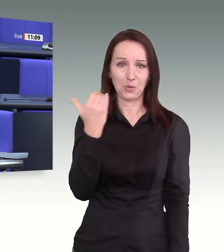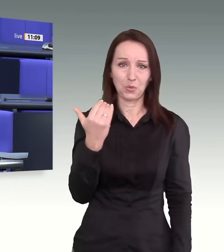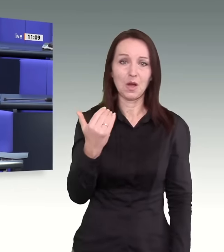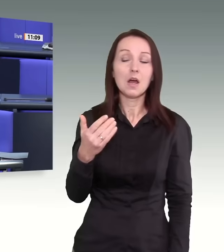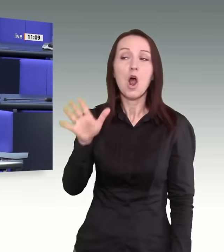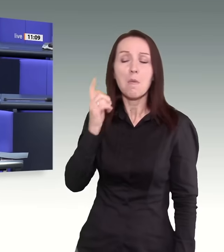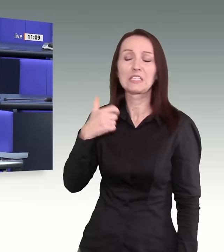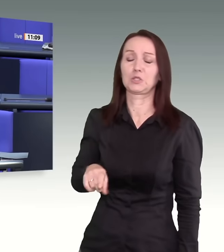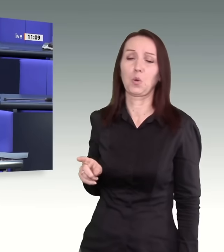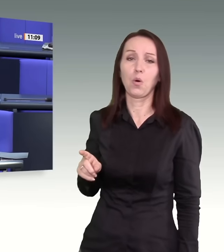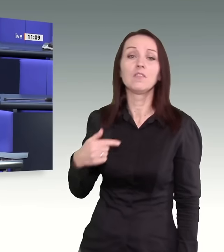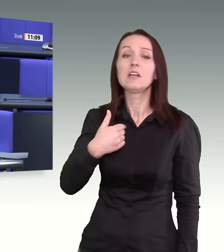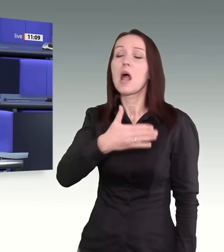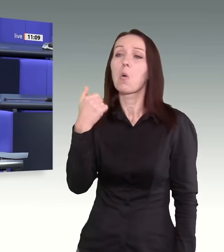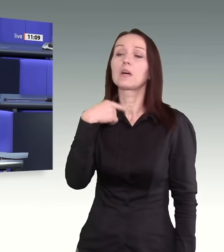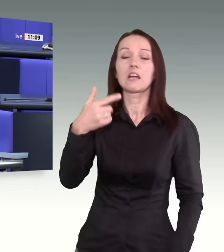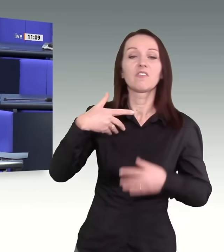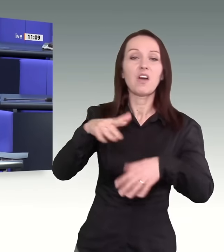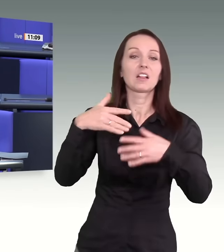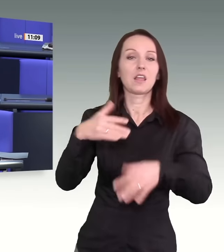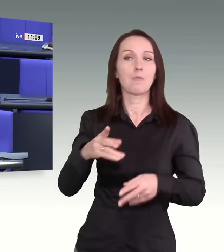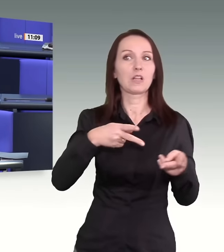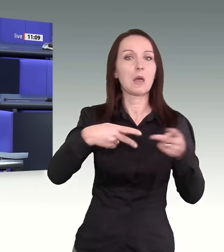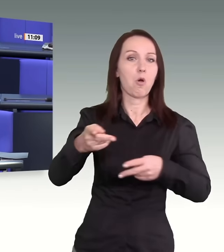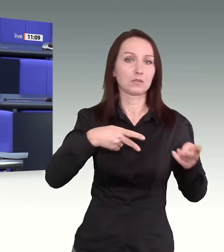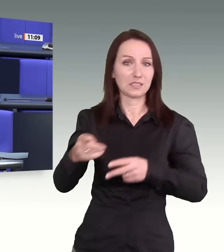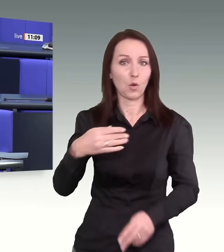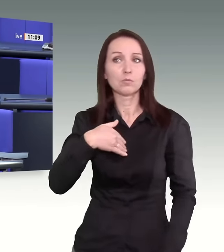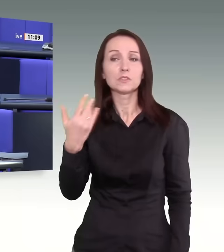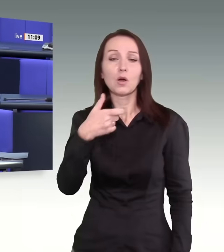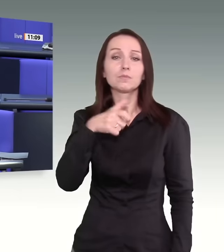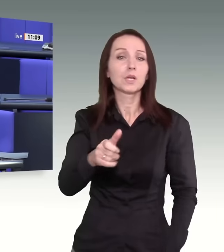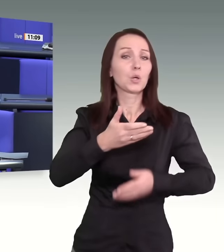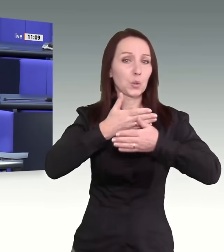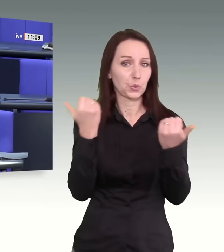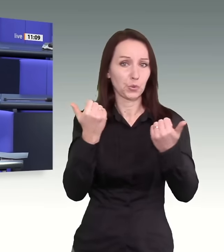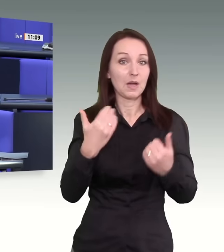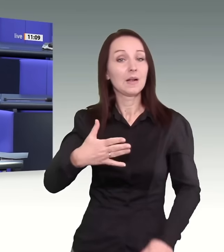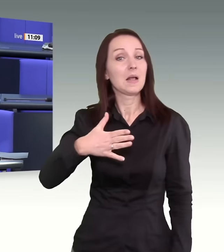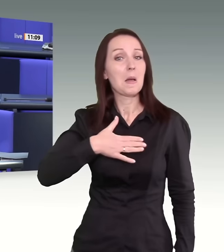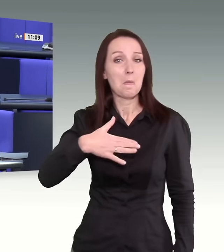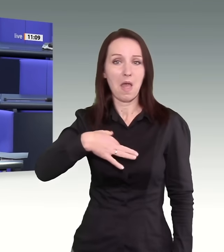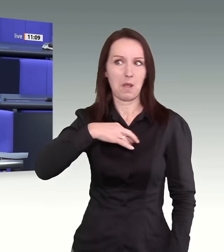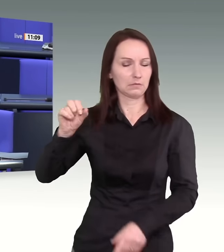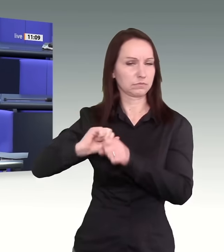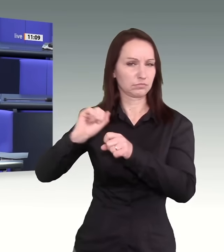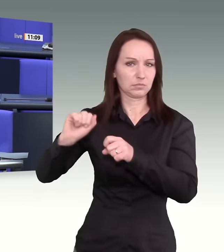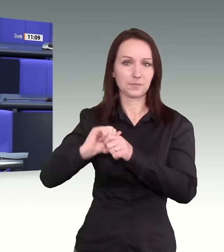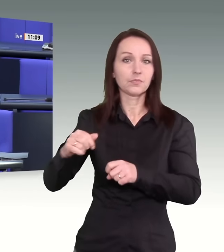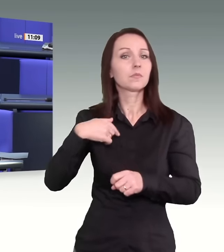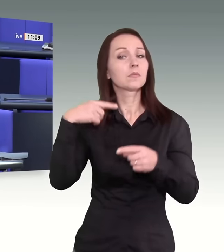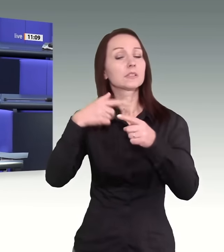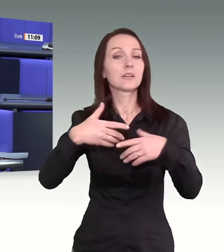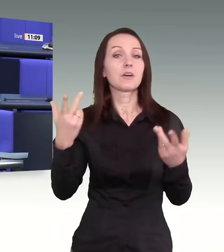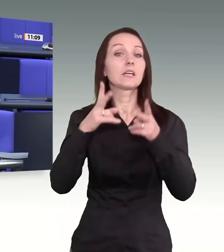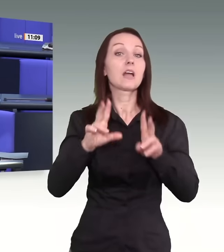Sie mir gefälligst zu, noch von Deportationen die Rede. Meiner Partei geht es ausschließlich um rechtsstaatliche